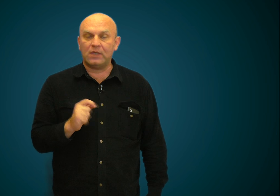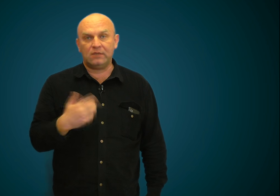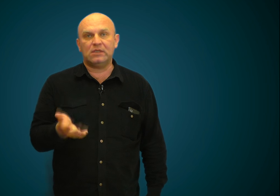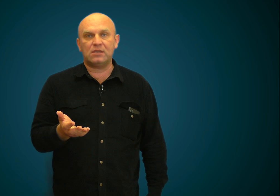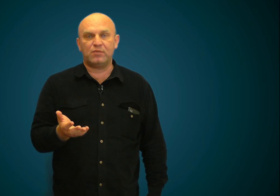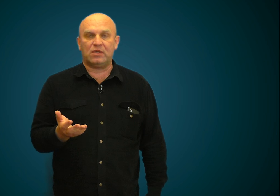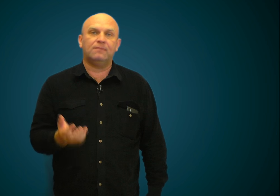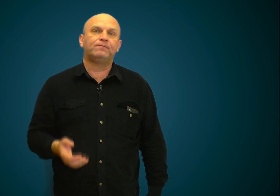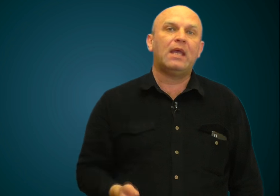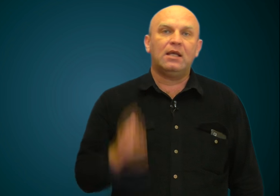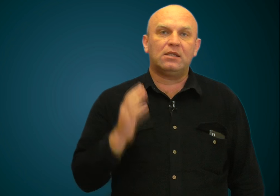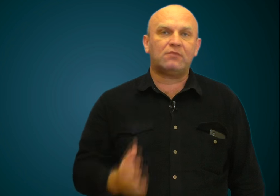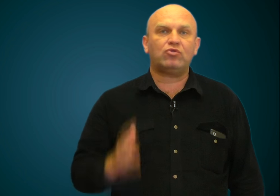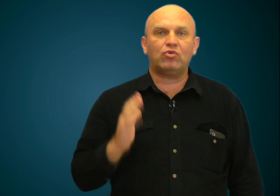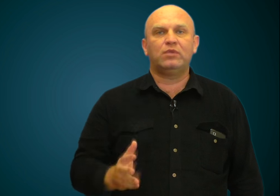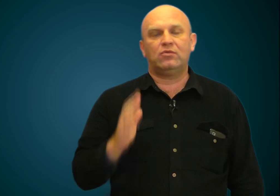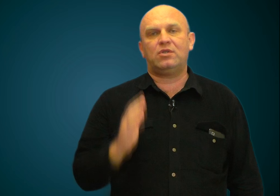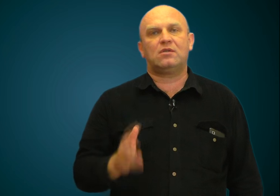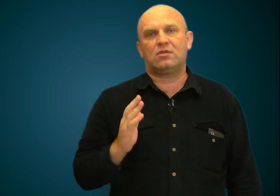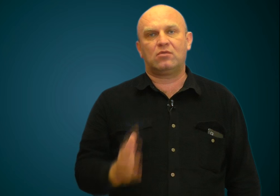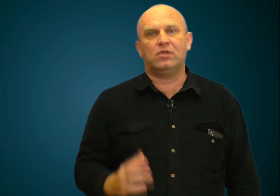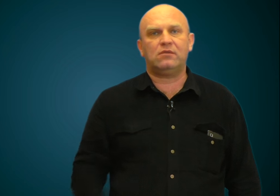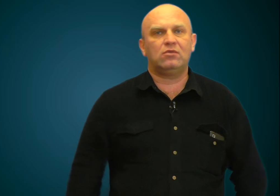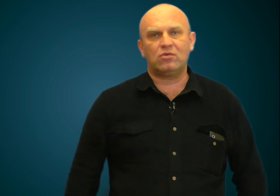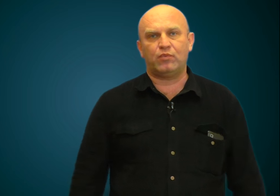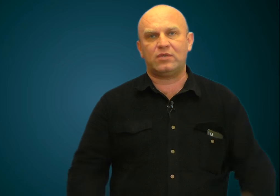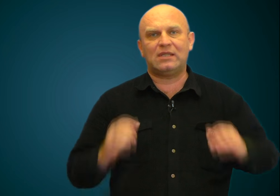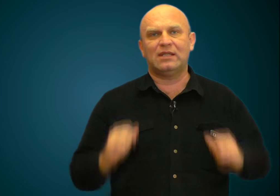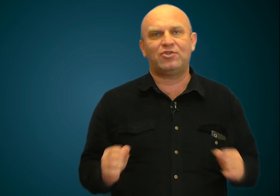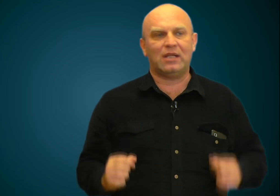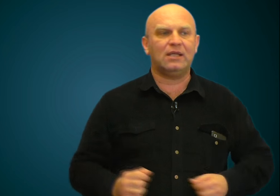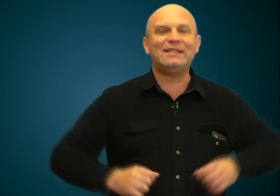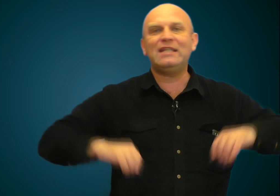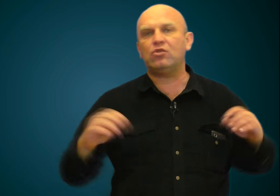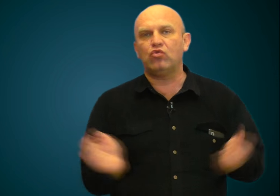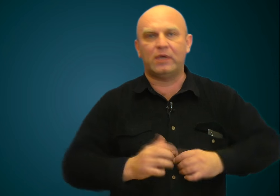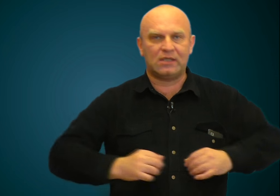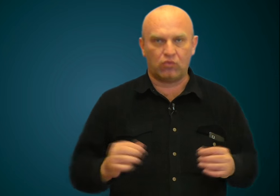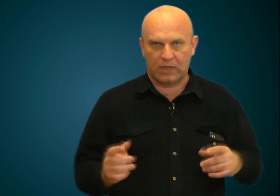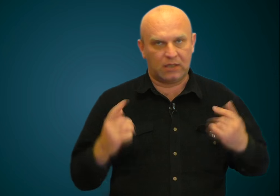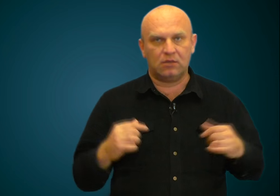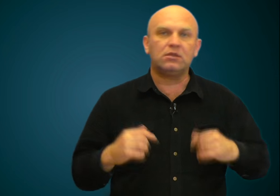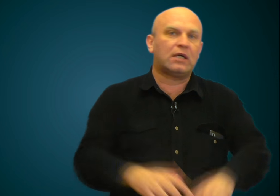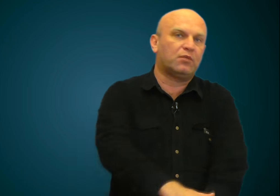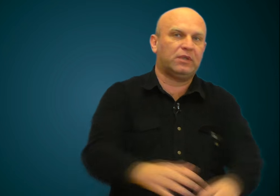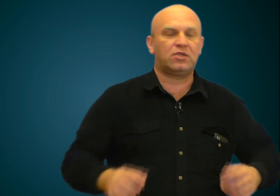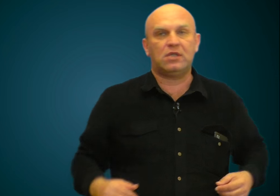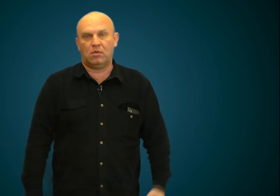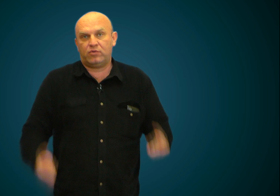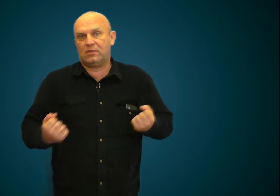Этого надо избежать. Для того, чтобы научиться жестикулировать, нужно просто для начала не думать о руках, как их положить, а просто